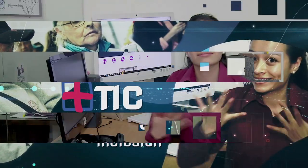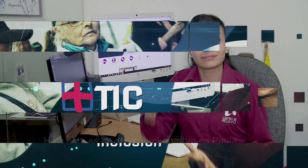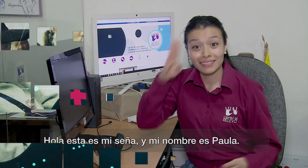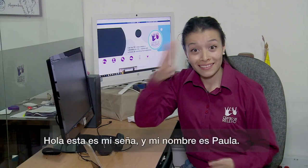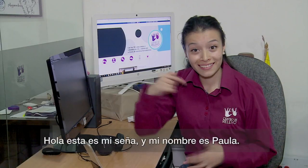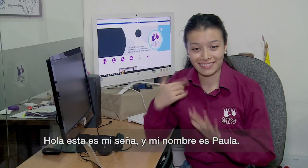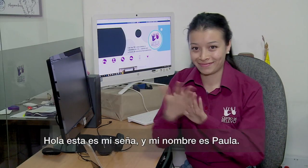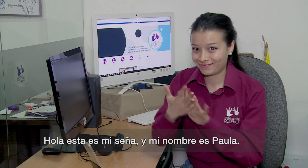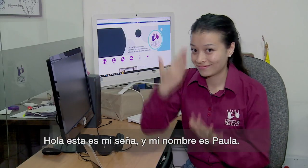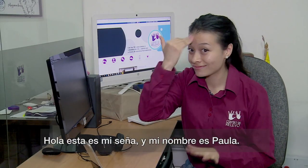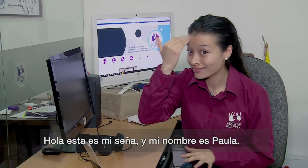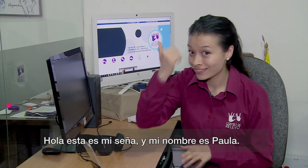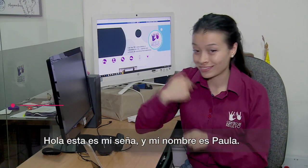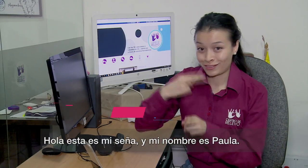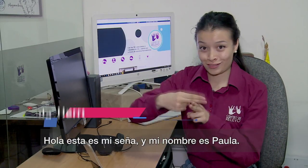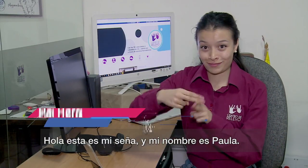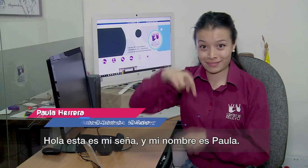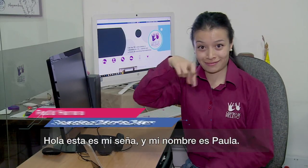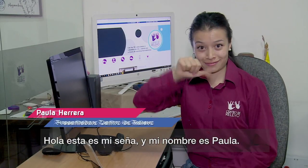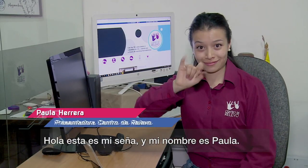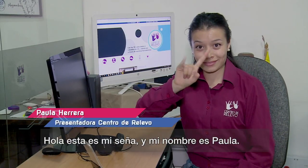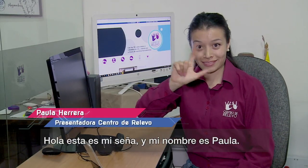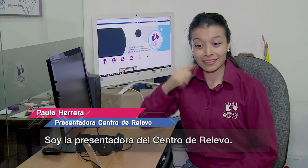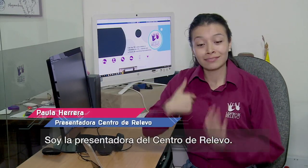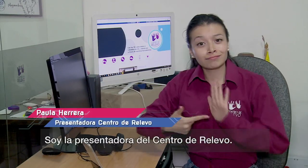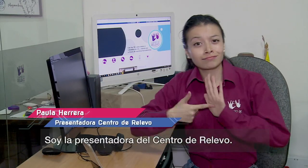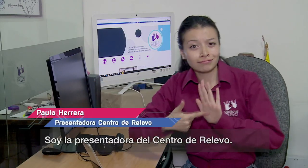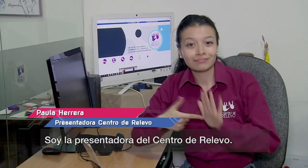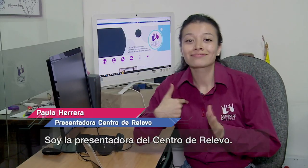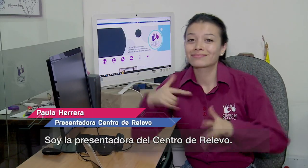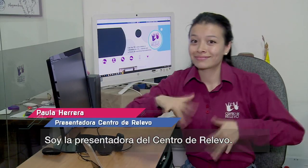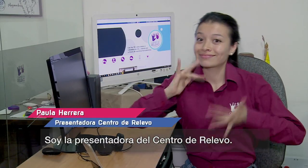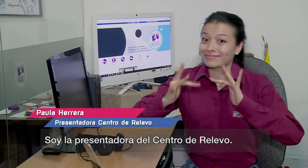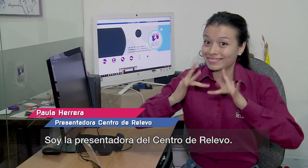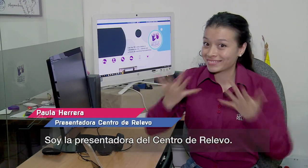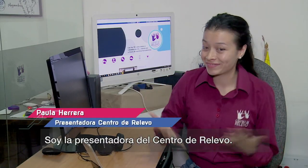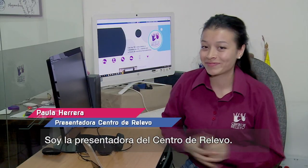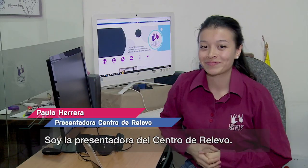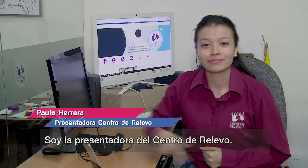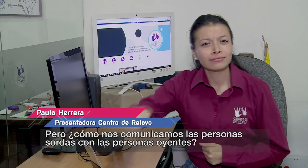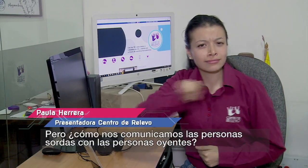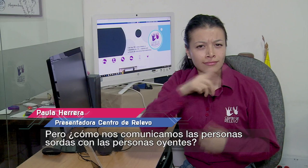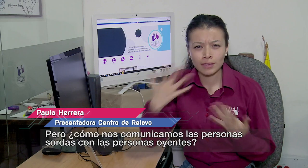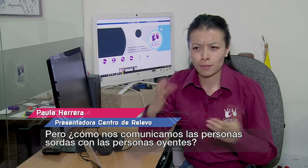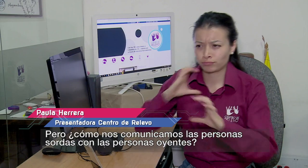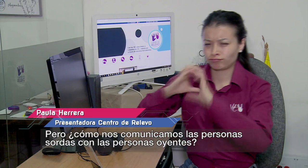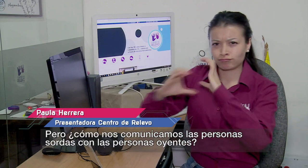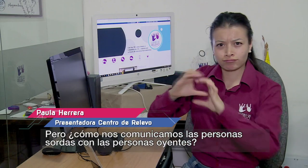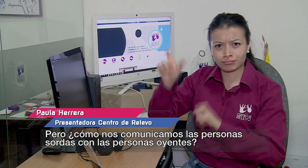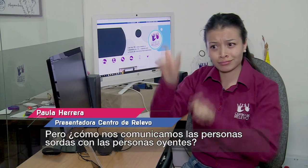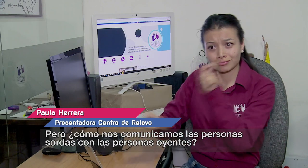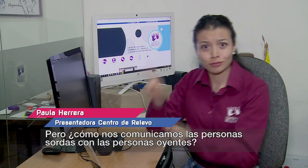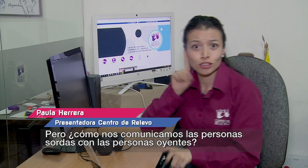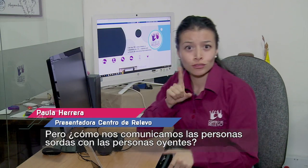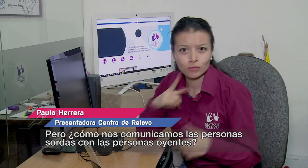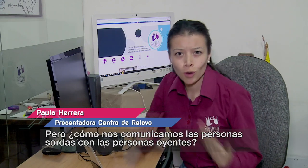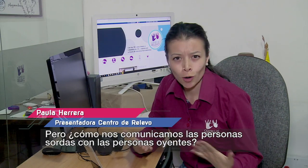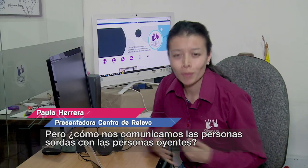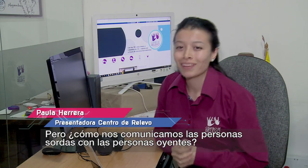Hola, esta es mi seña, mi nombre es Paula, soy la presentadora de Centro de Releo, pero ¿cómo nos comunicamos las personas sordas con las personas